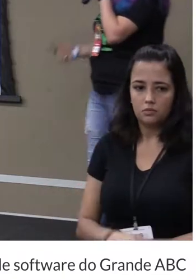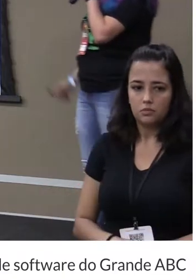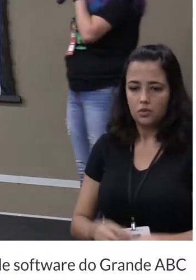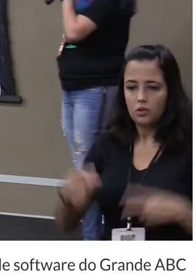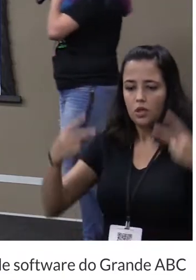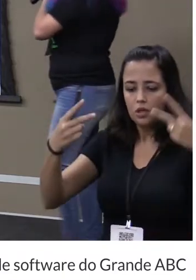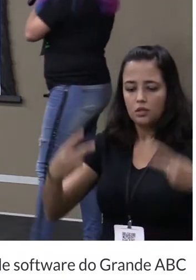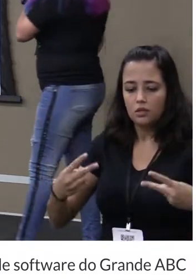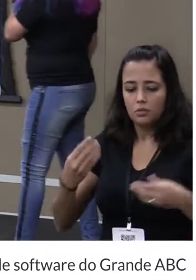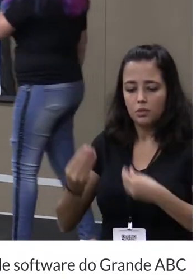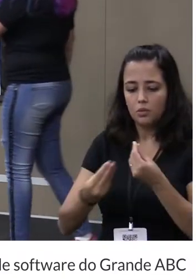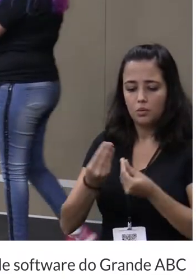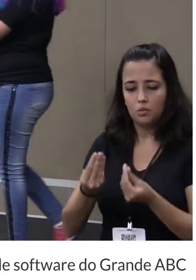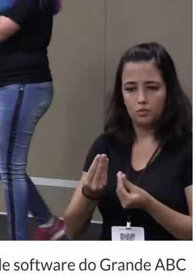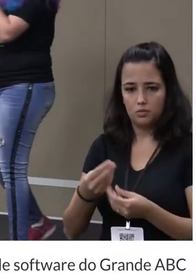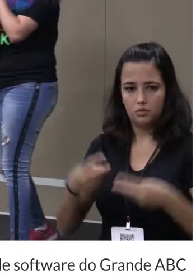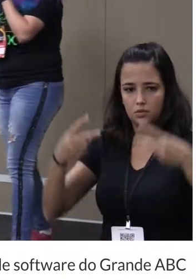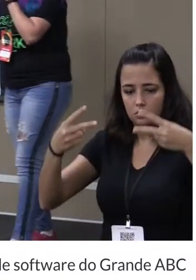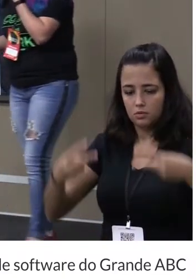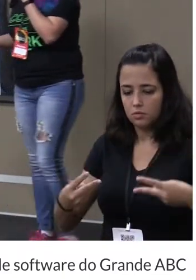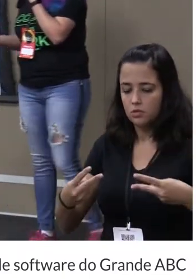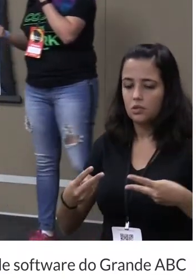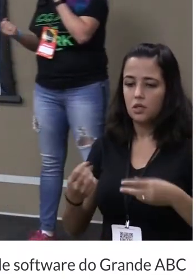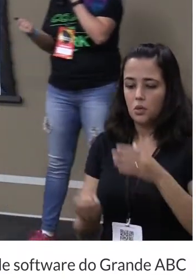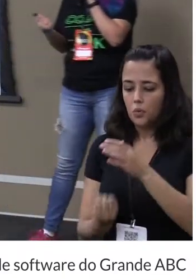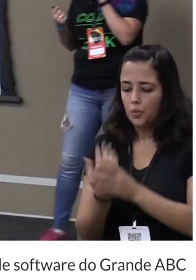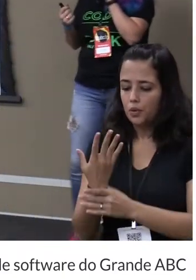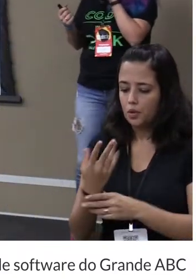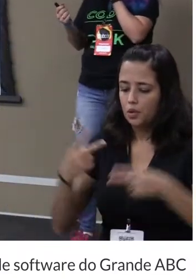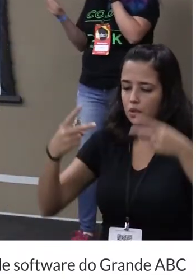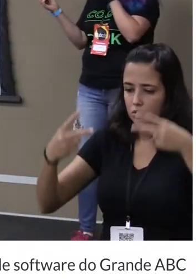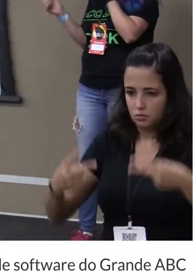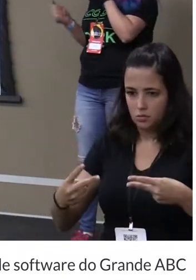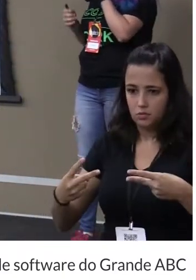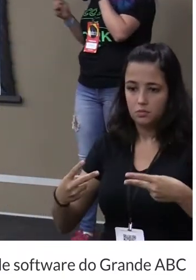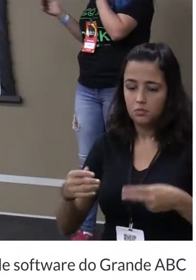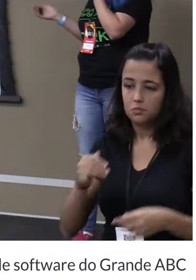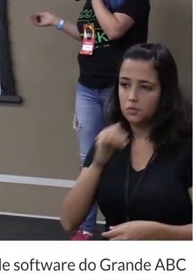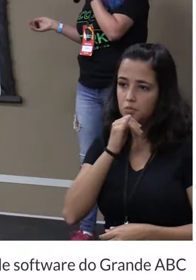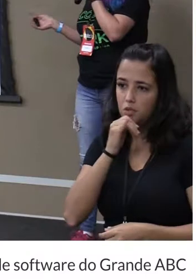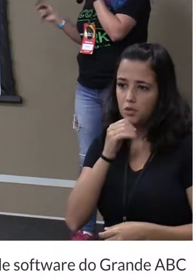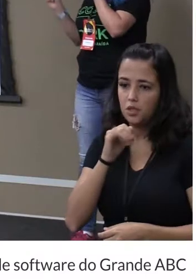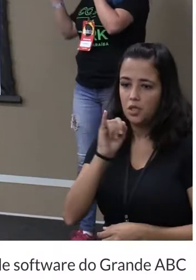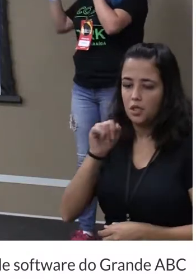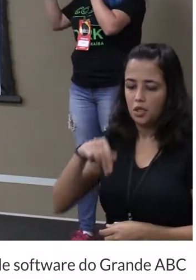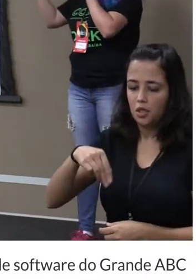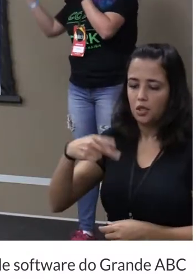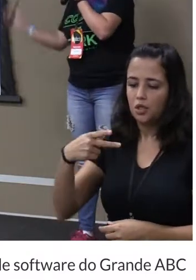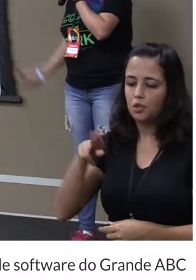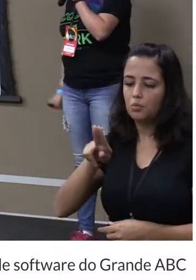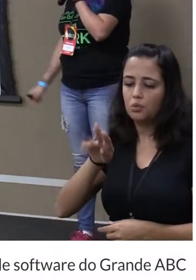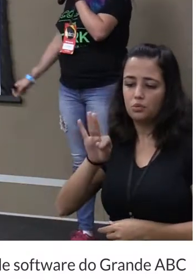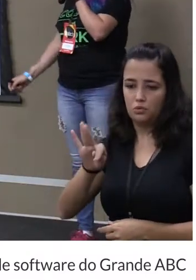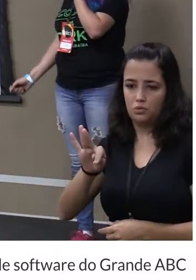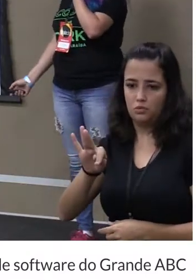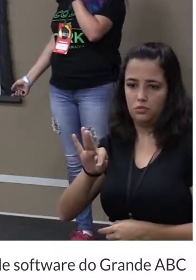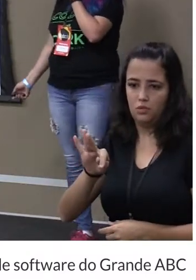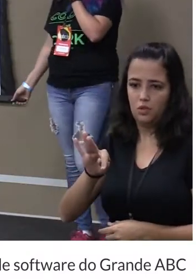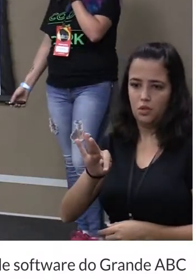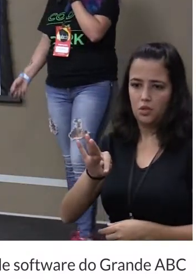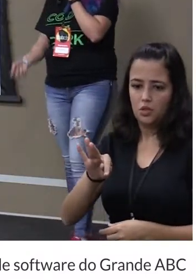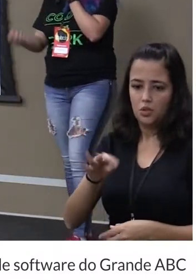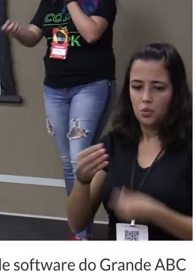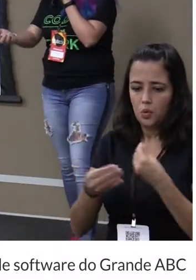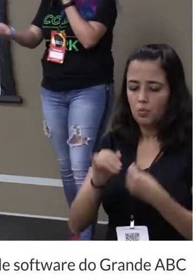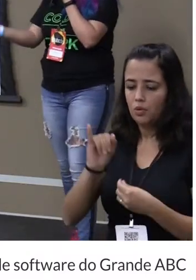Como que a gente faz? Como que a gente faz? A gente cria, hoje em dia, sei lá, um input e a gente usa input. Como que a gente